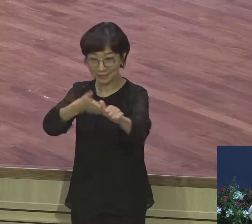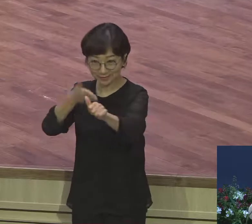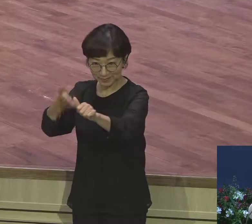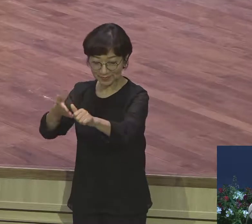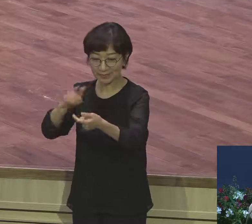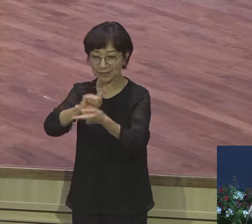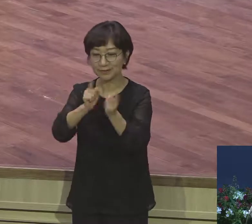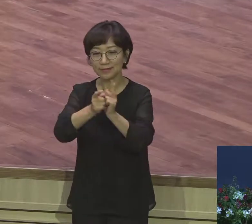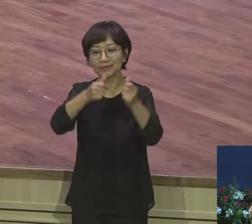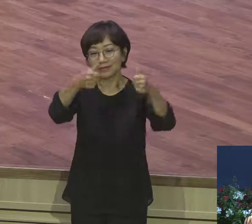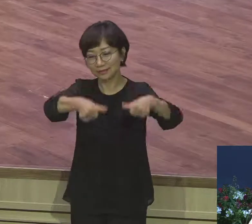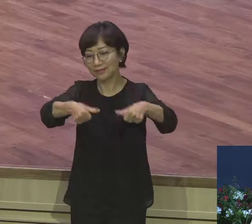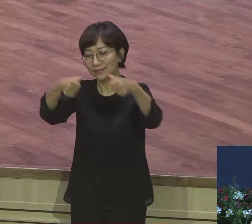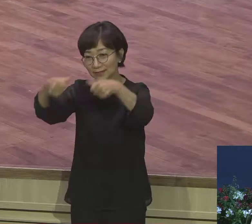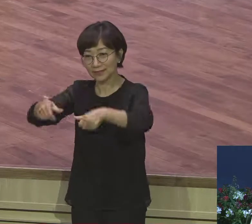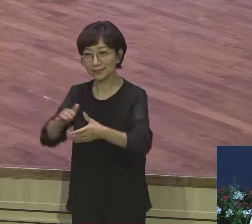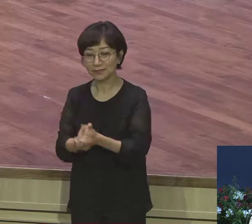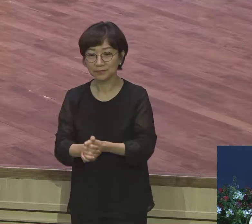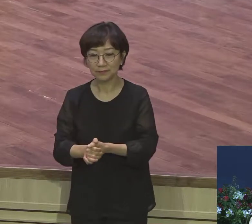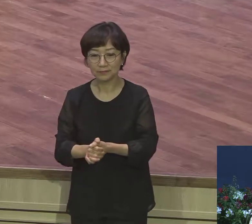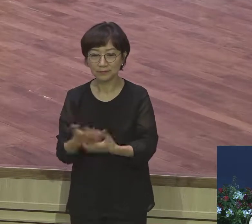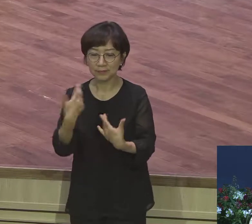인사합시다 기도를 우습게 보지 맙시다